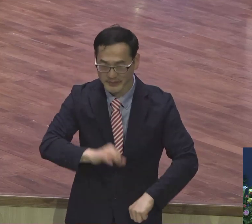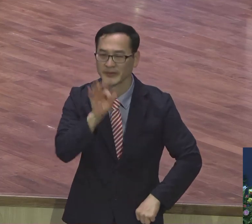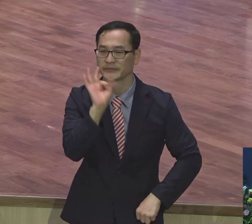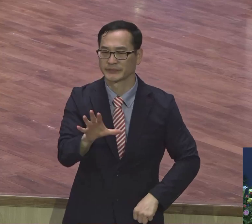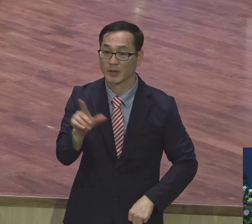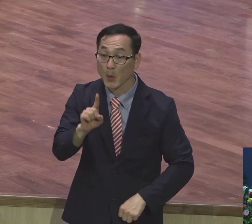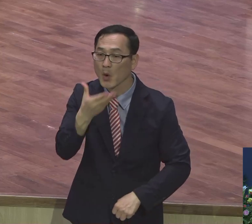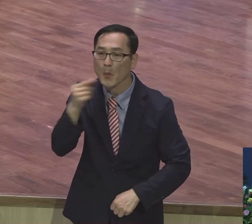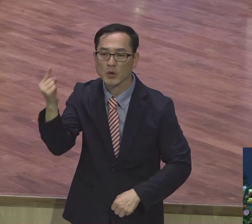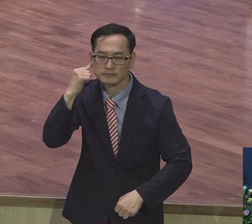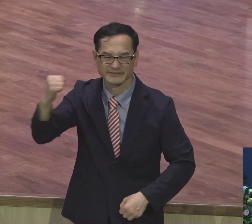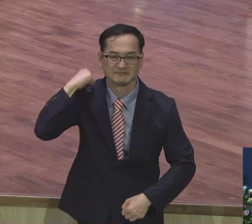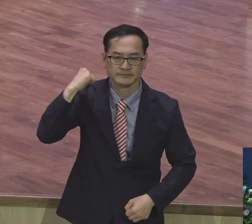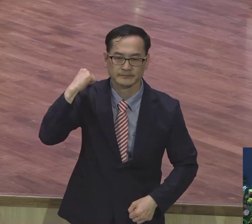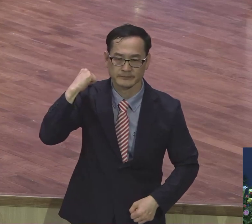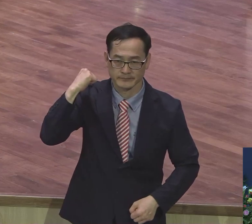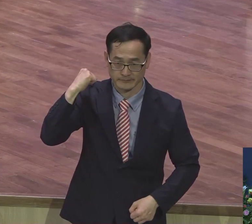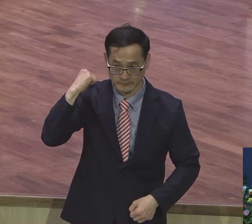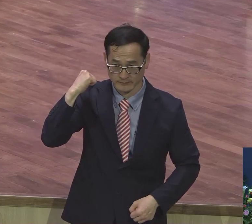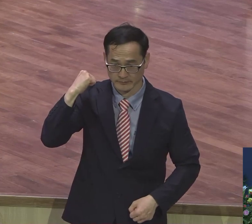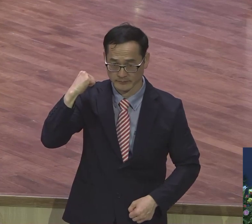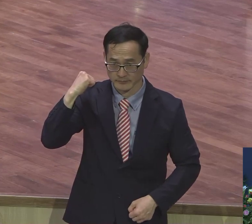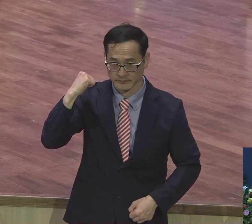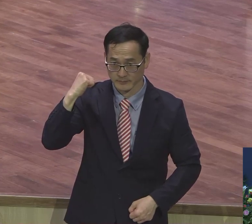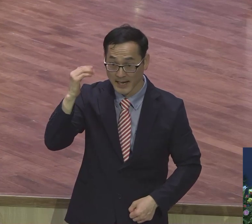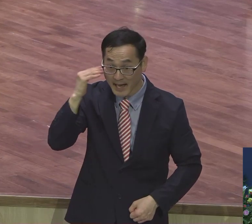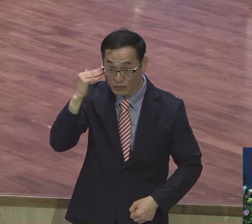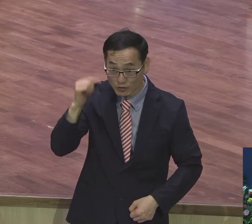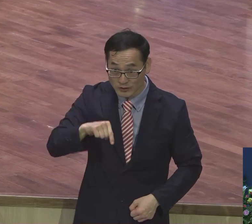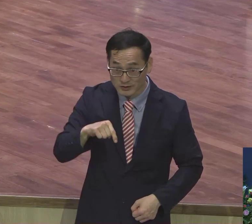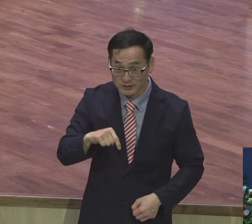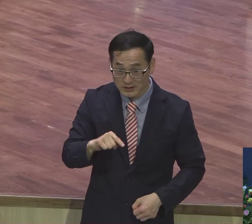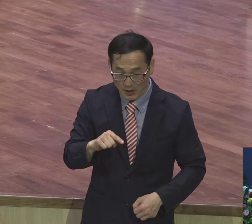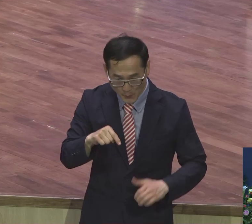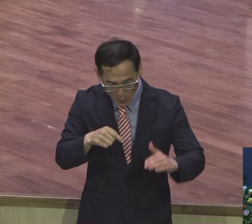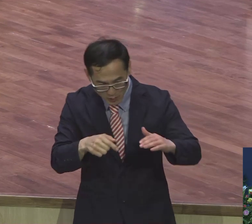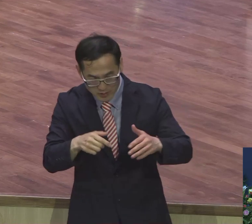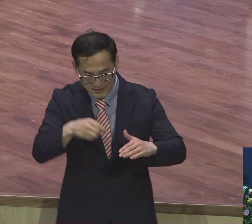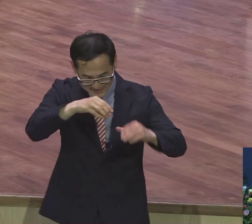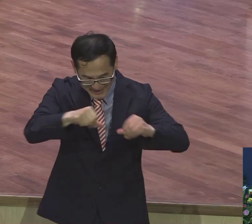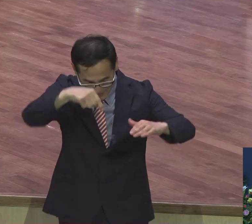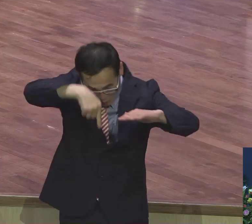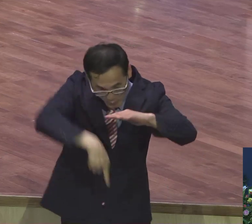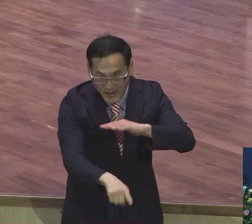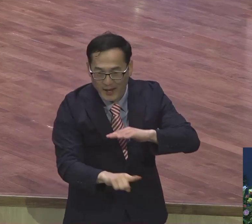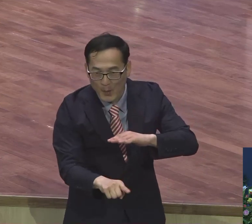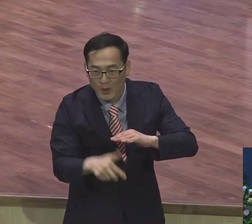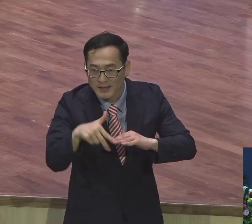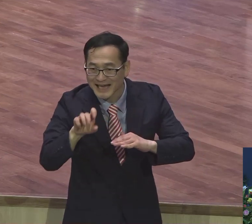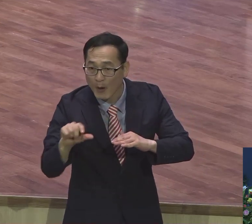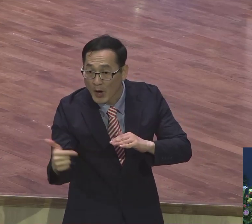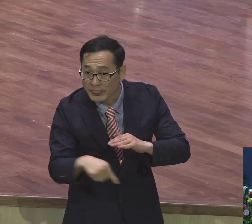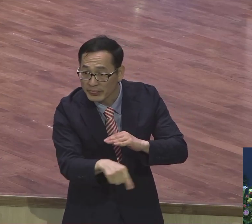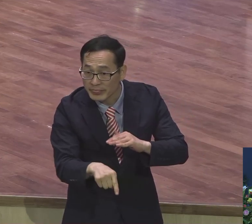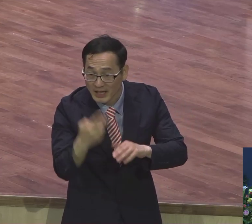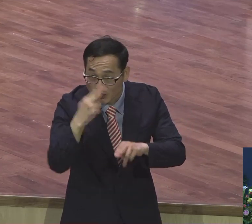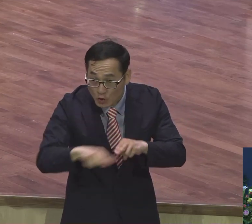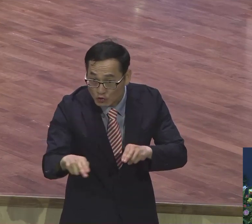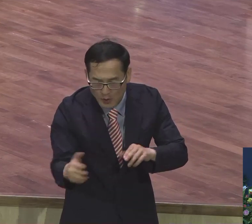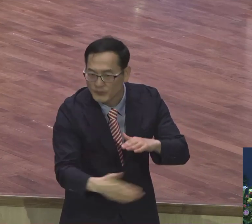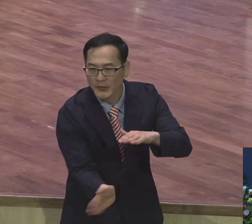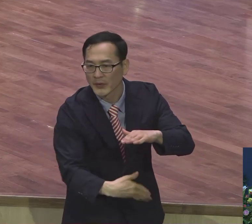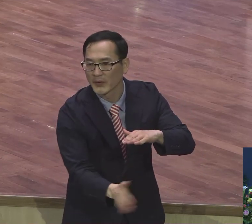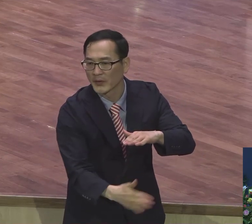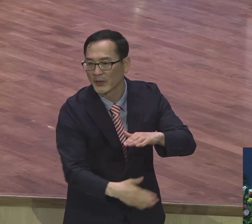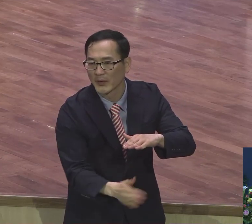유일한 보험 가진 나라예요. 나라예요. 우리나라는 우리나라는 무슨 무슨 제하자고 제하자고 하나도 하나도 없어요. 없어요. 아무것도 아무것도 없는 없는 나라 나라 석유 석유 한방울 안 낳은 나라